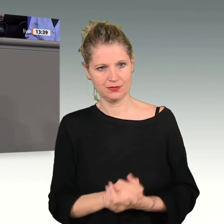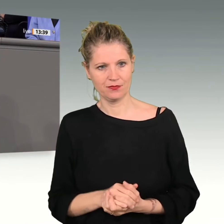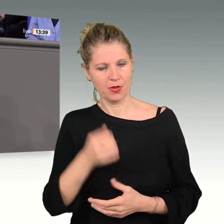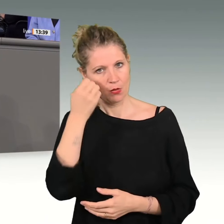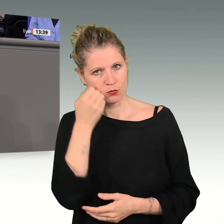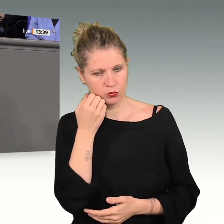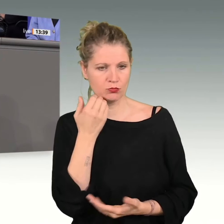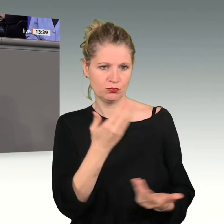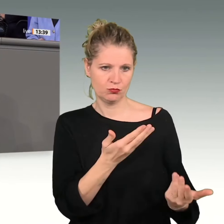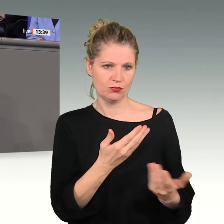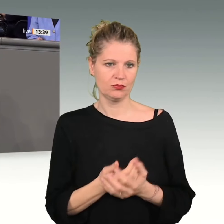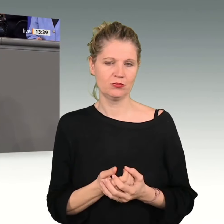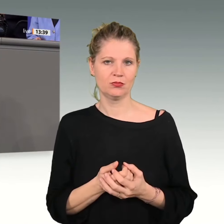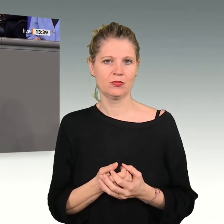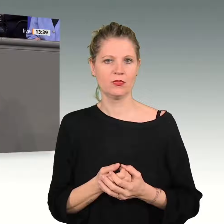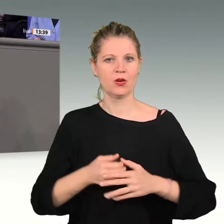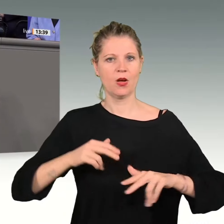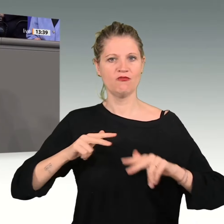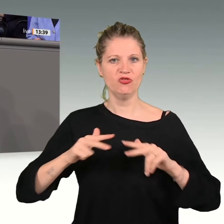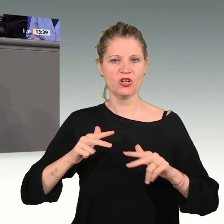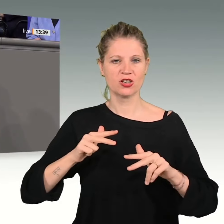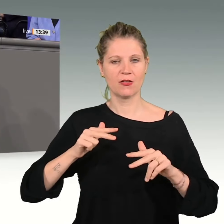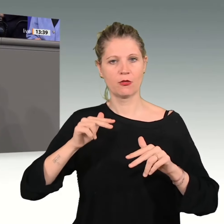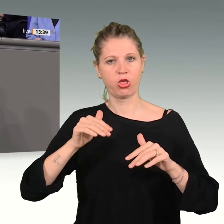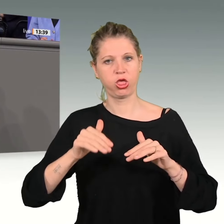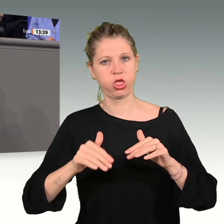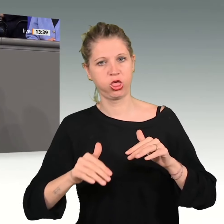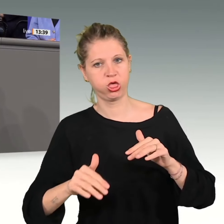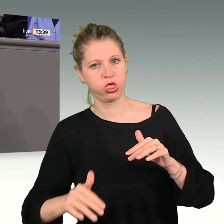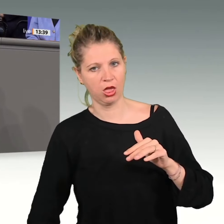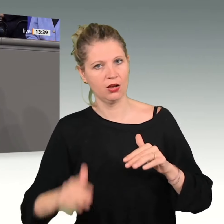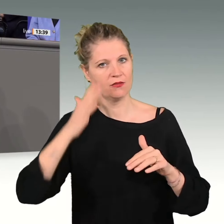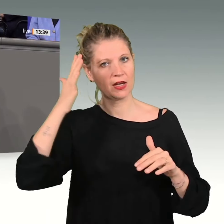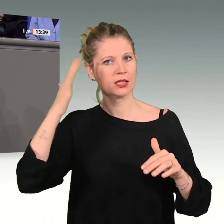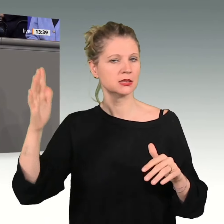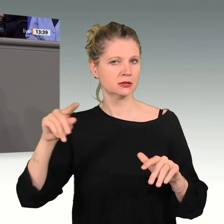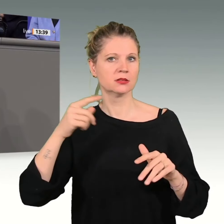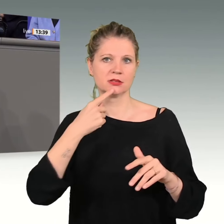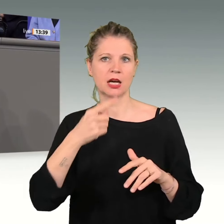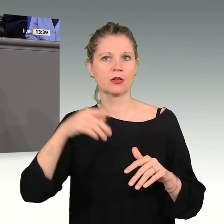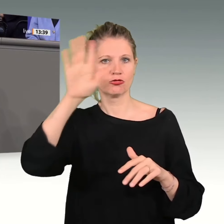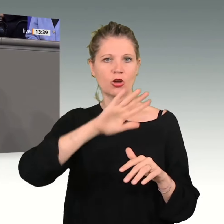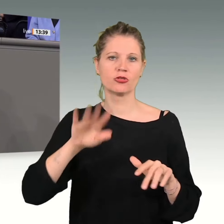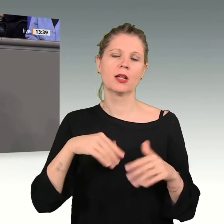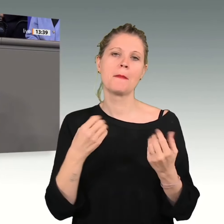in Ihren Wirtschaftsabstiegsfantasien, die Sie diesem Land unterstellen, wirklich nicht rhetorisch